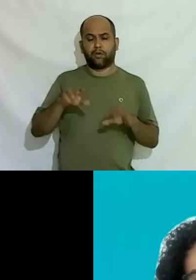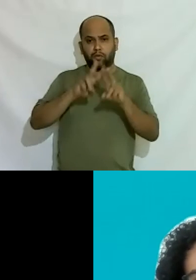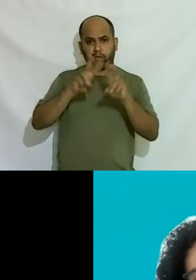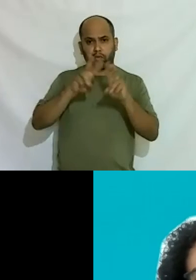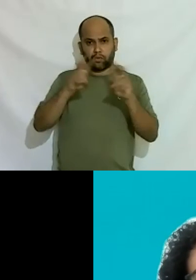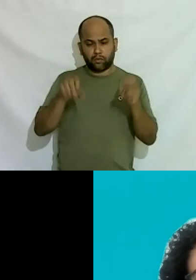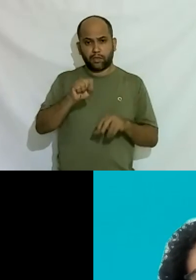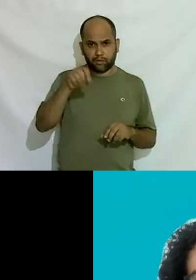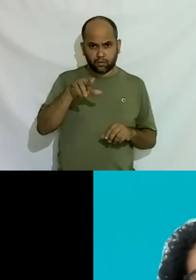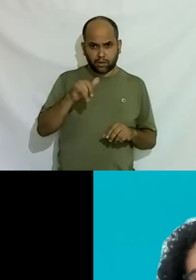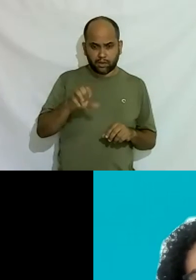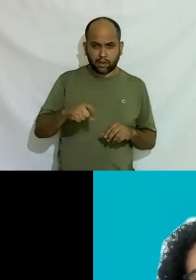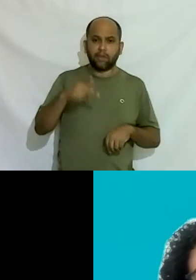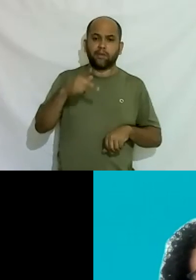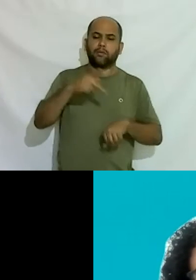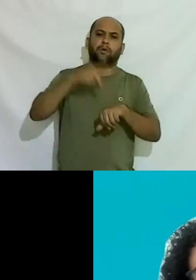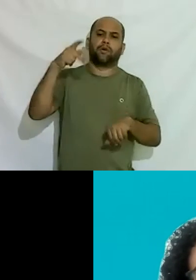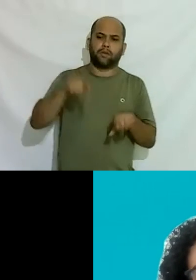aulas também em pós-graduações